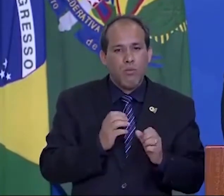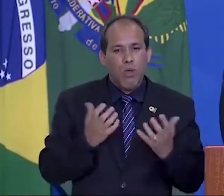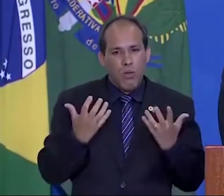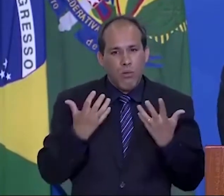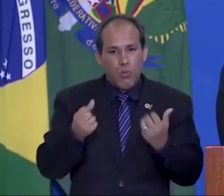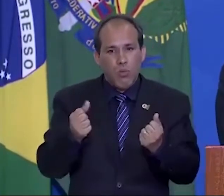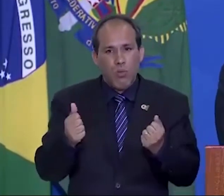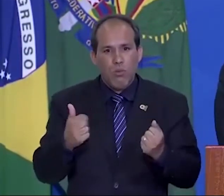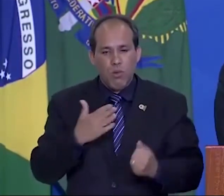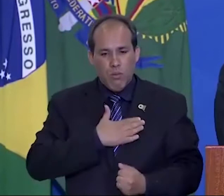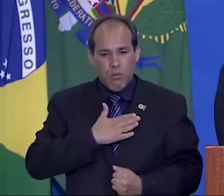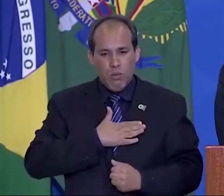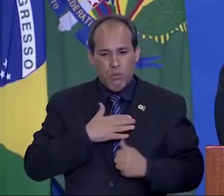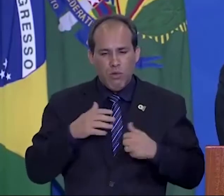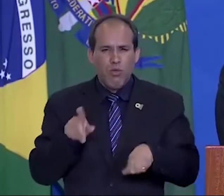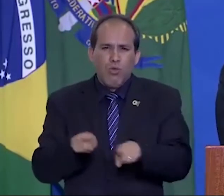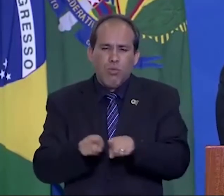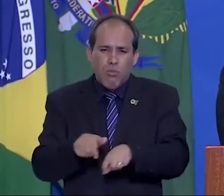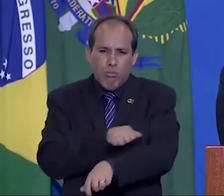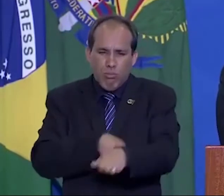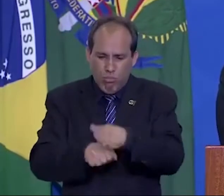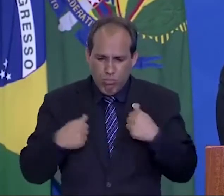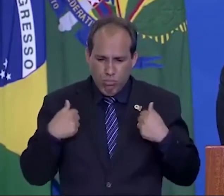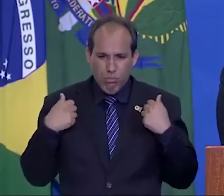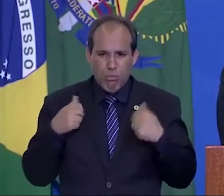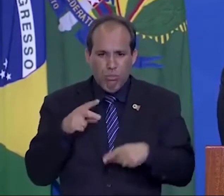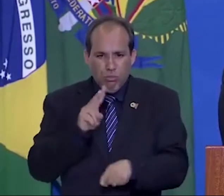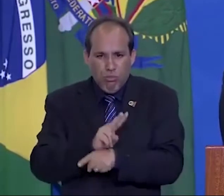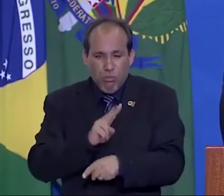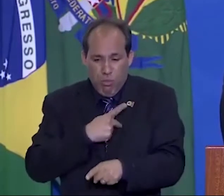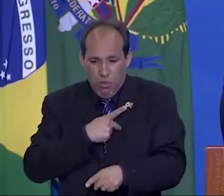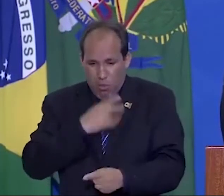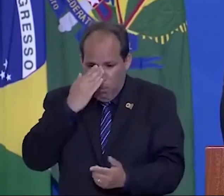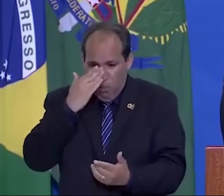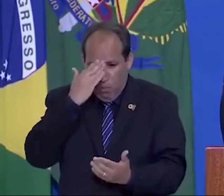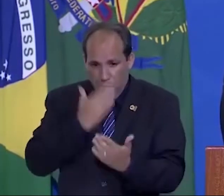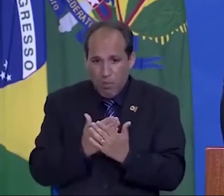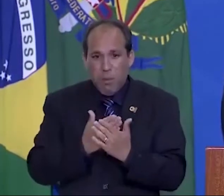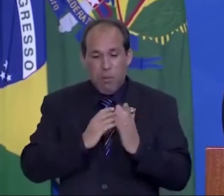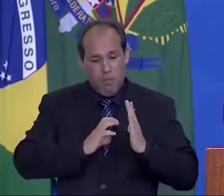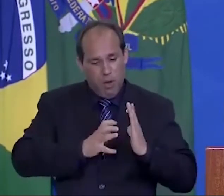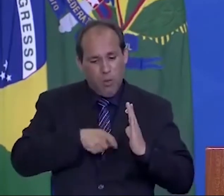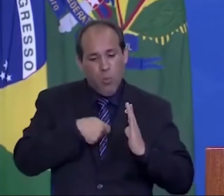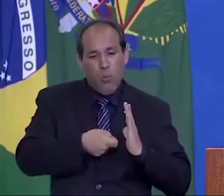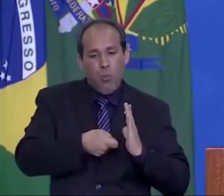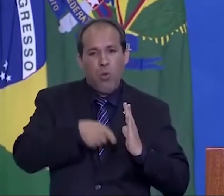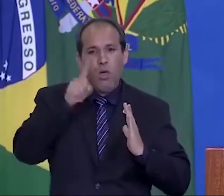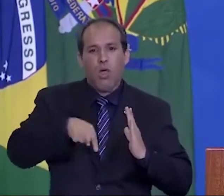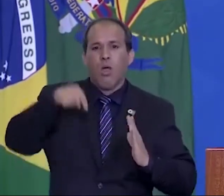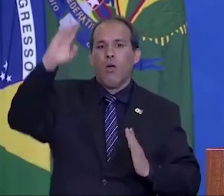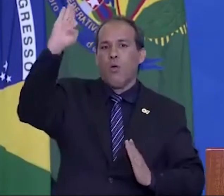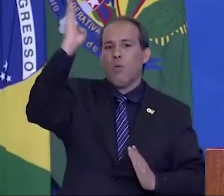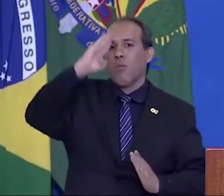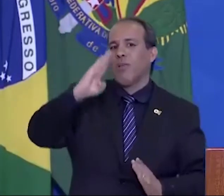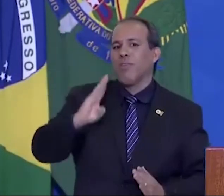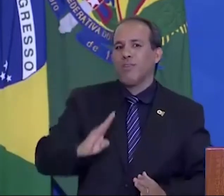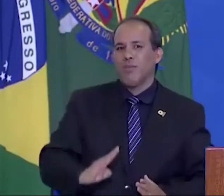a minha camisa, a camisa do meu partido. O meu partido é o Brasil.